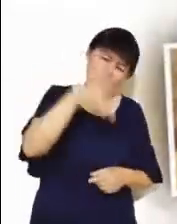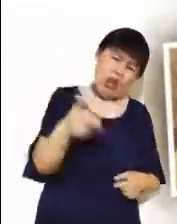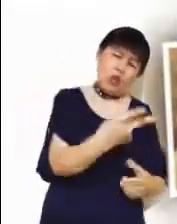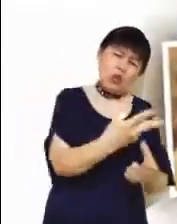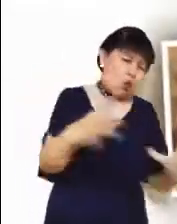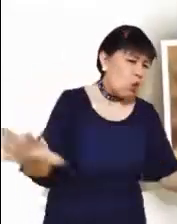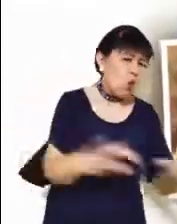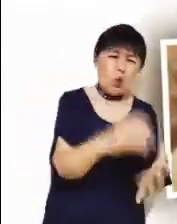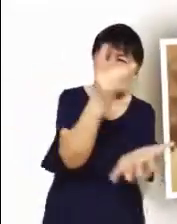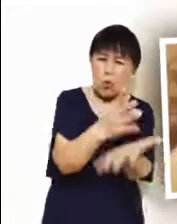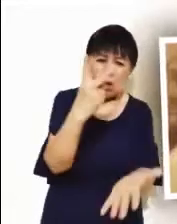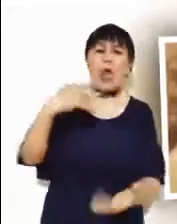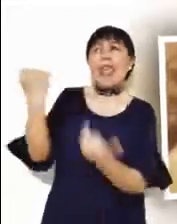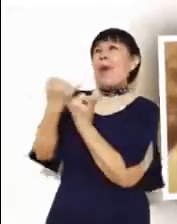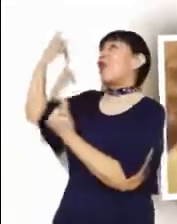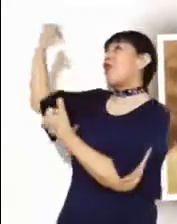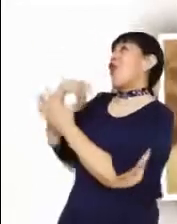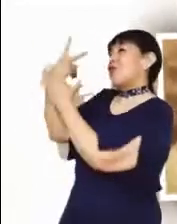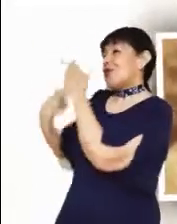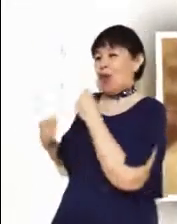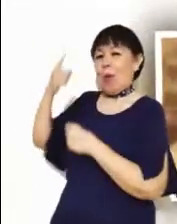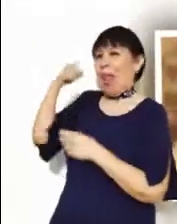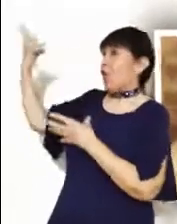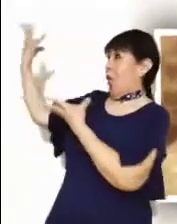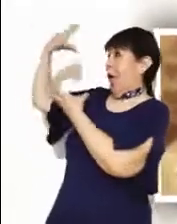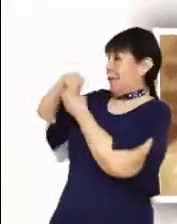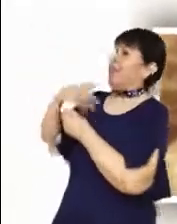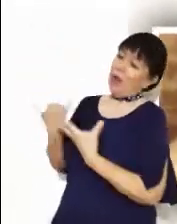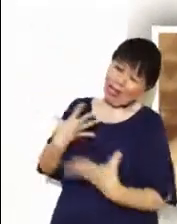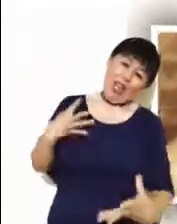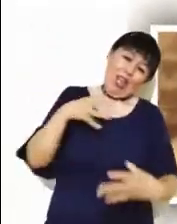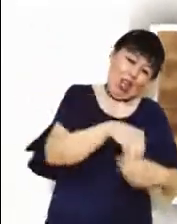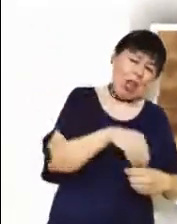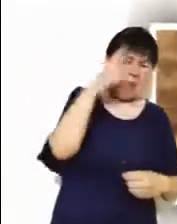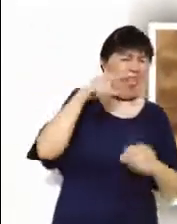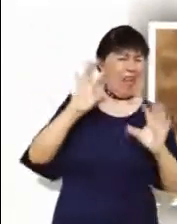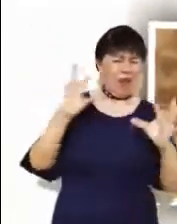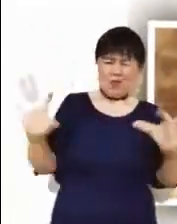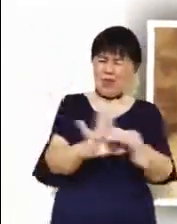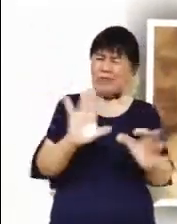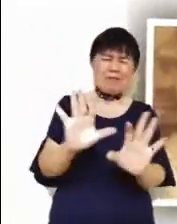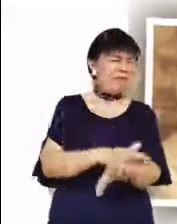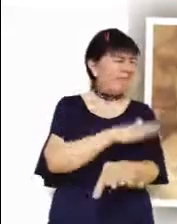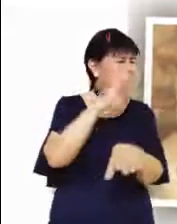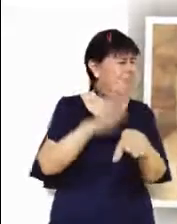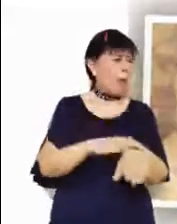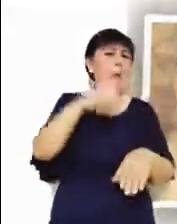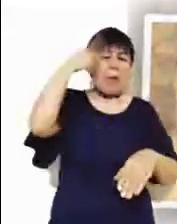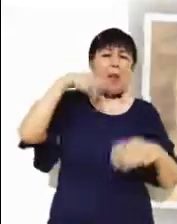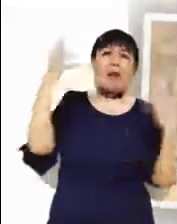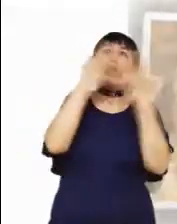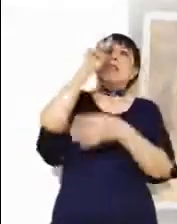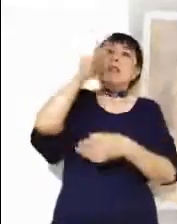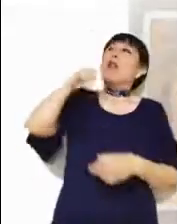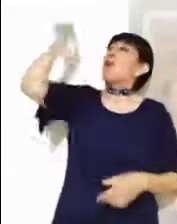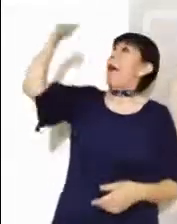Yo en ellos y tú en mí, para que su unidad sea perfecta y así el mundo conozca que tú me has